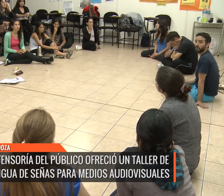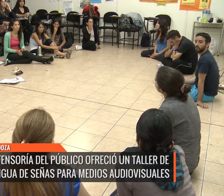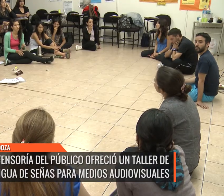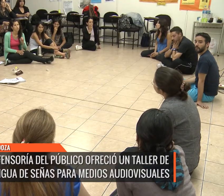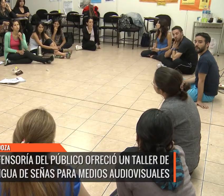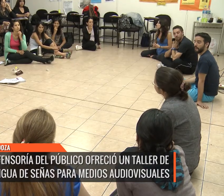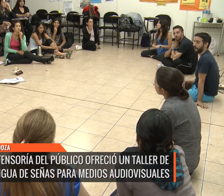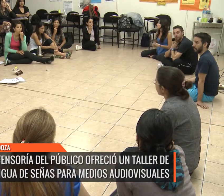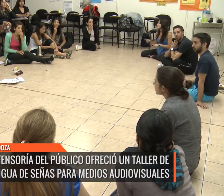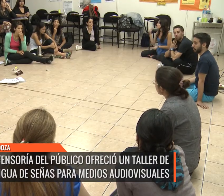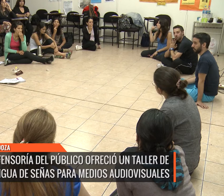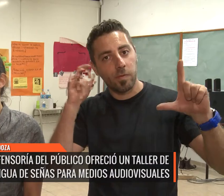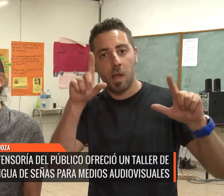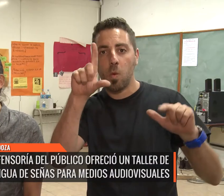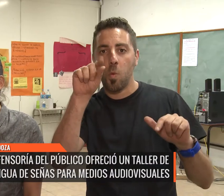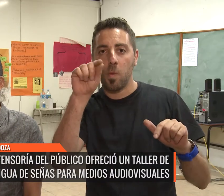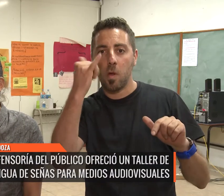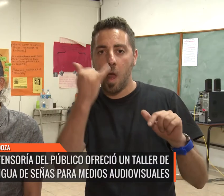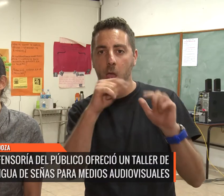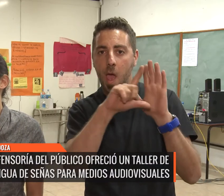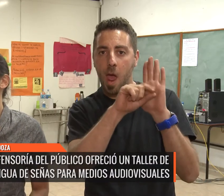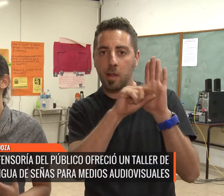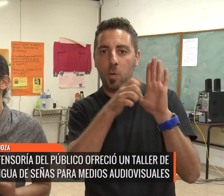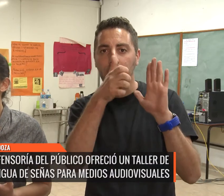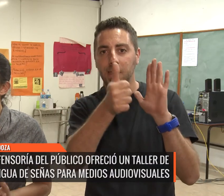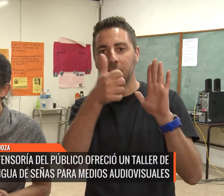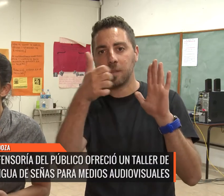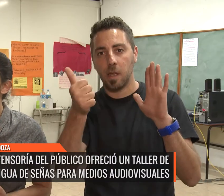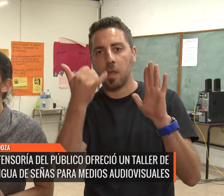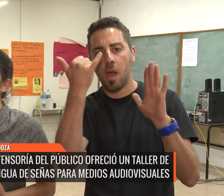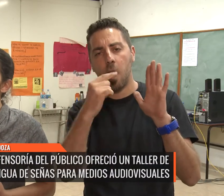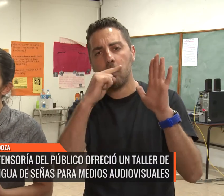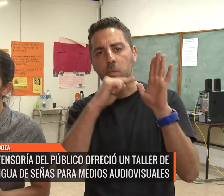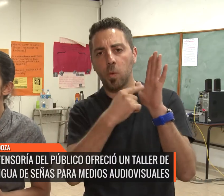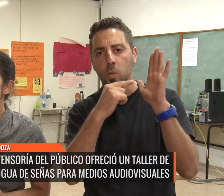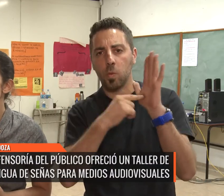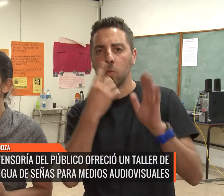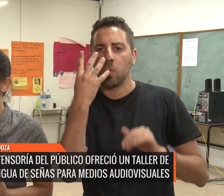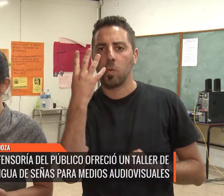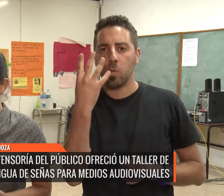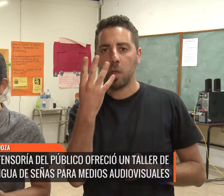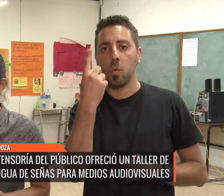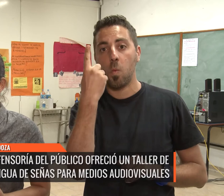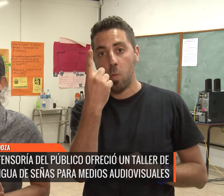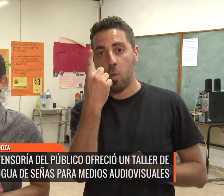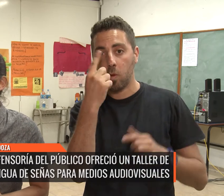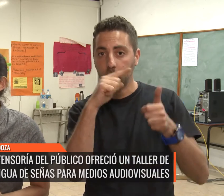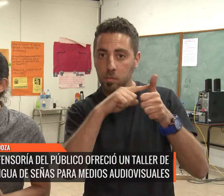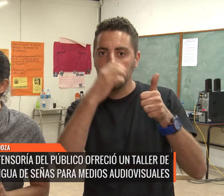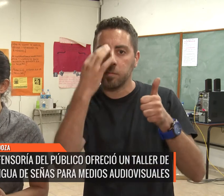66, contempla la accesibilidad. La accesibilidad tiene cuatro puntos. Uno de esos puntos es la lengua de señas. Eso quiere decir que